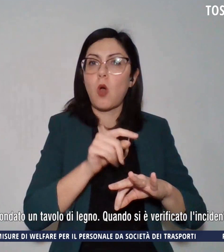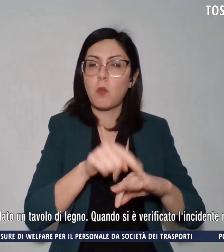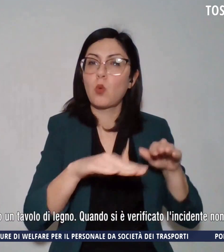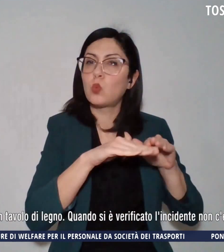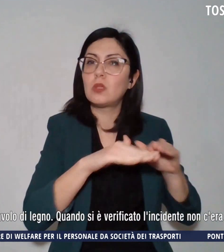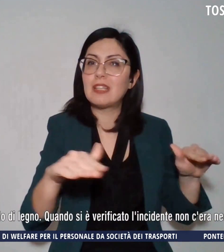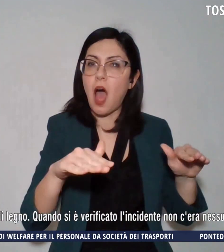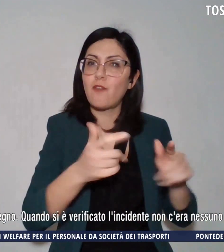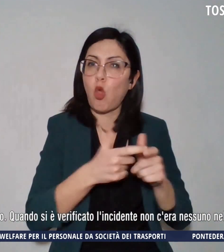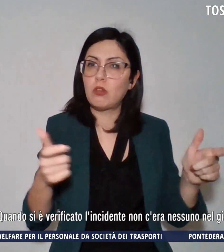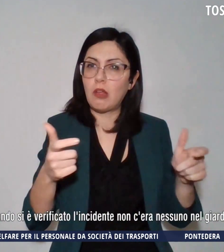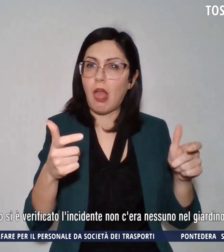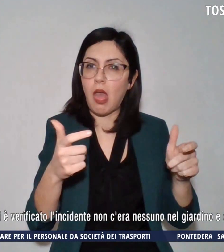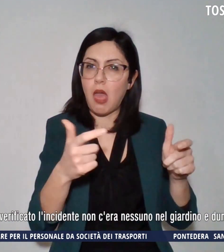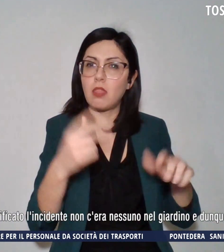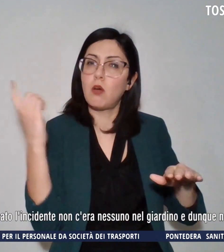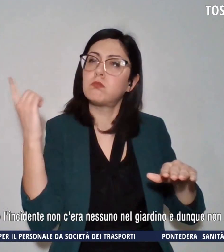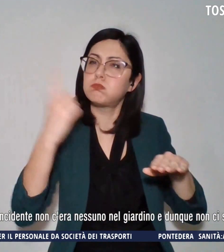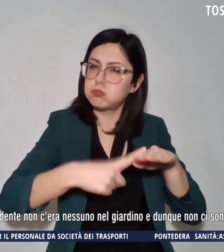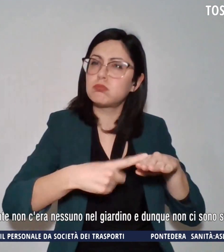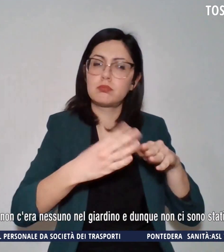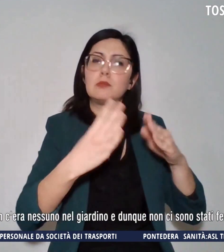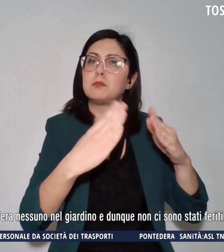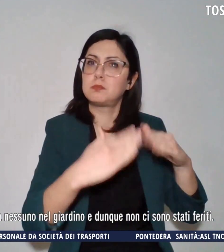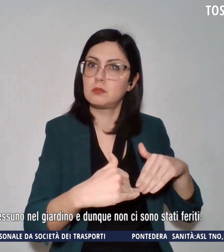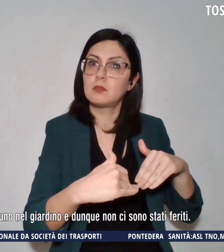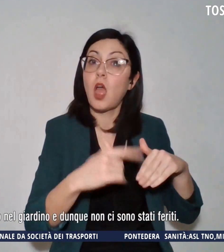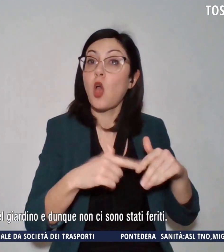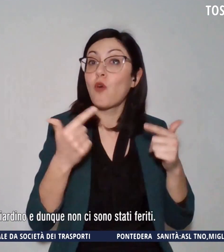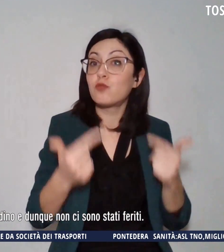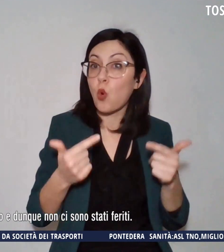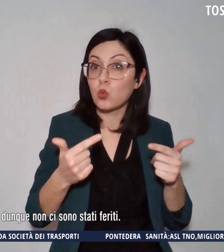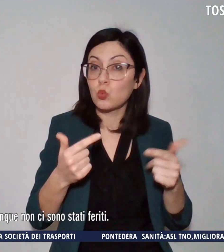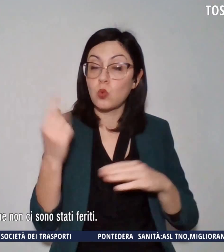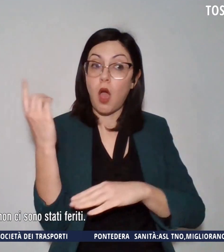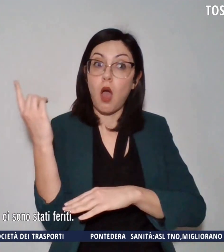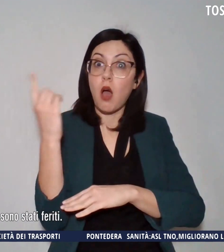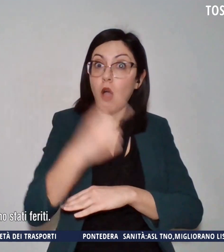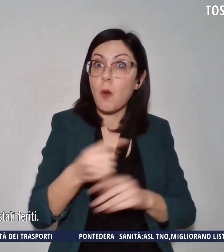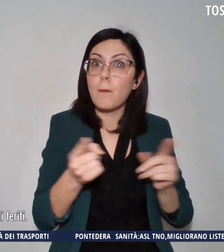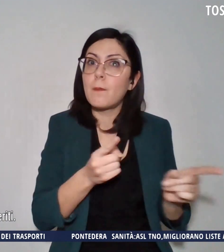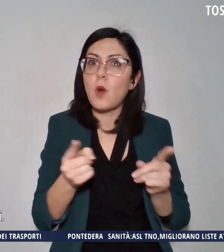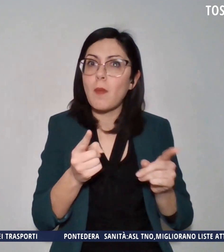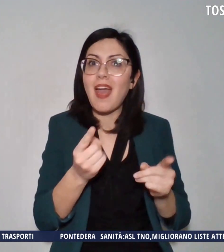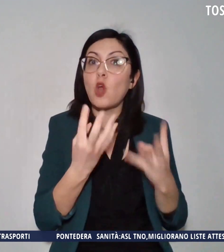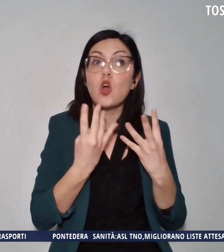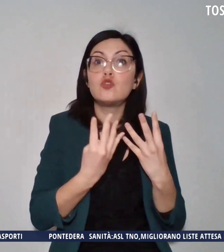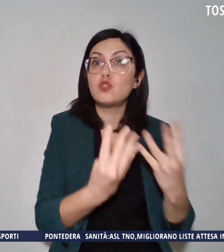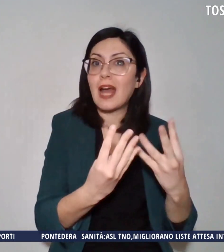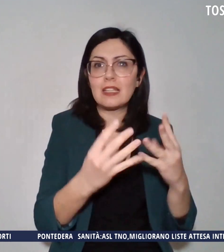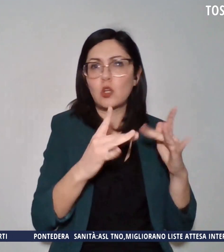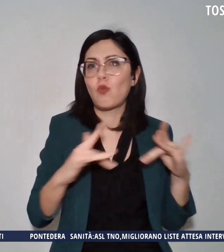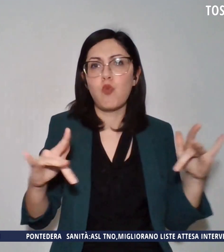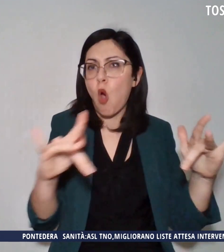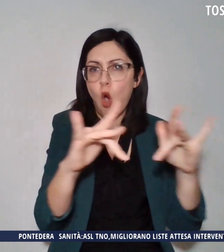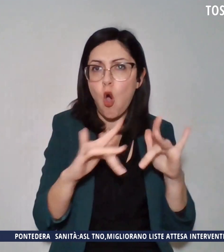legno. Per fortuna quando si è verificato l'incidente non c'era nessuno nel giardino e quindi non ci